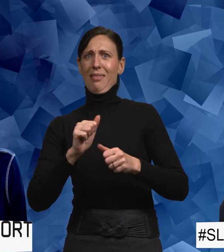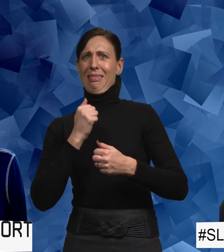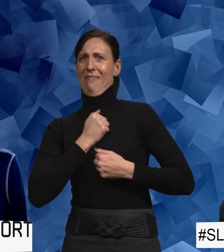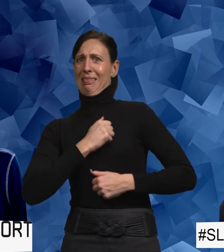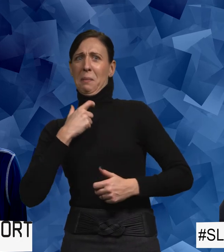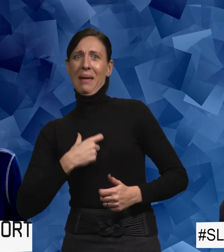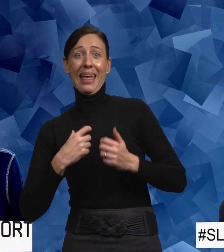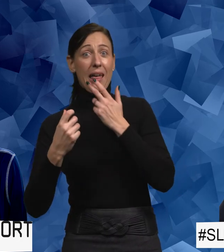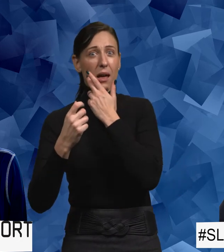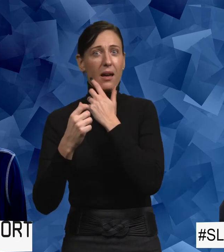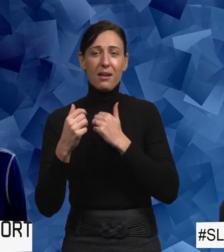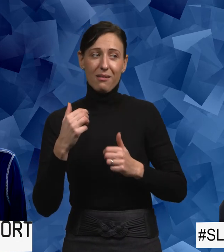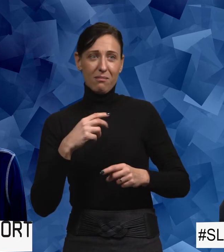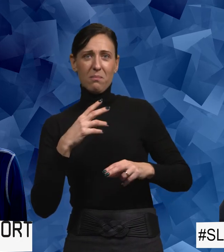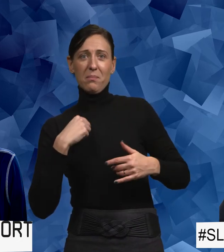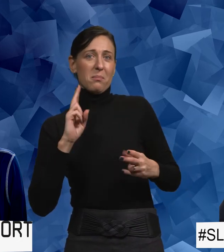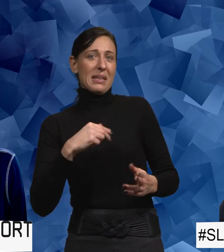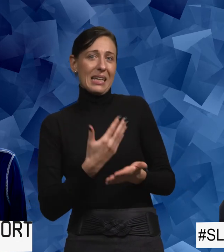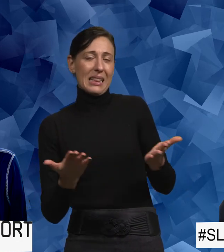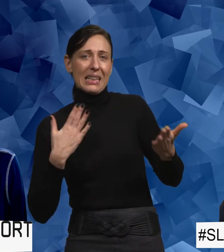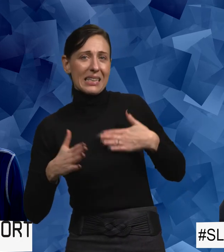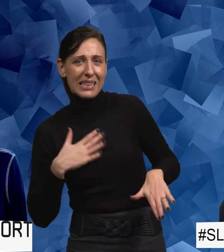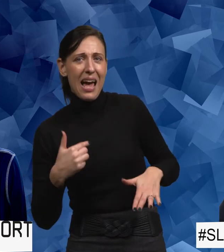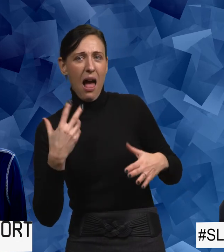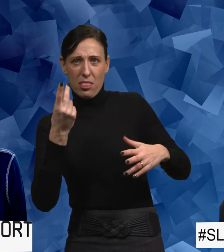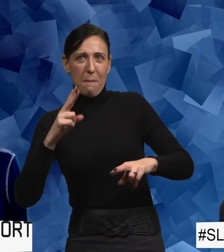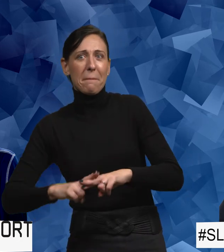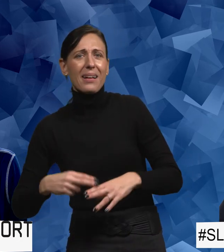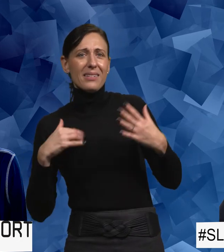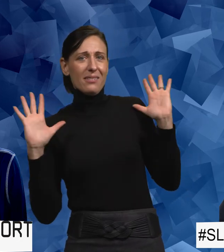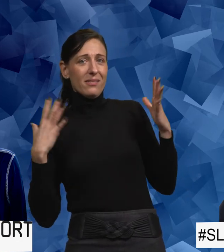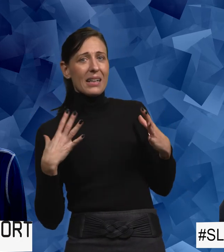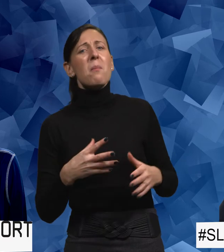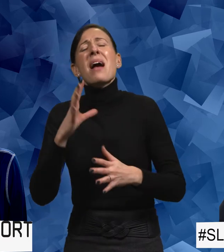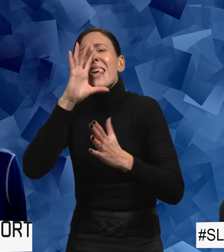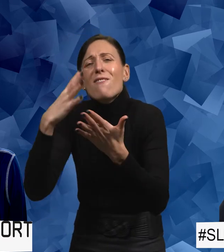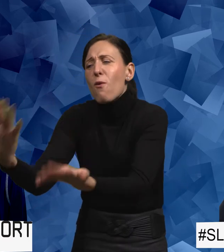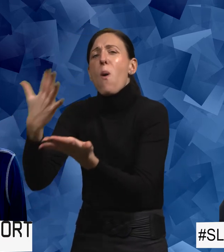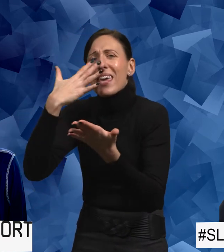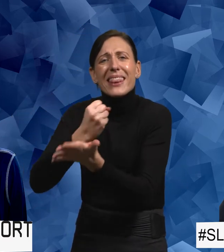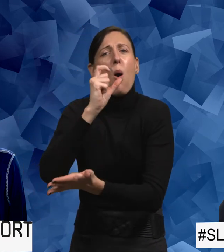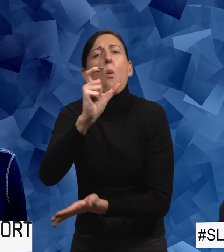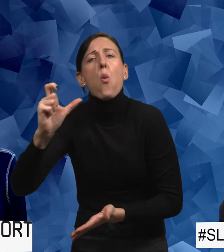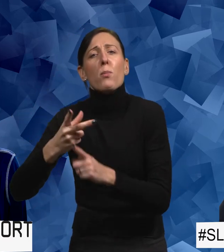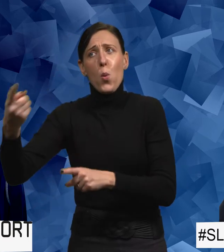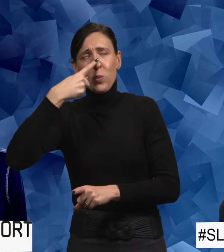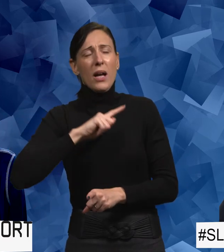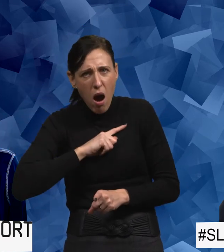något helt annat. Jag är inte intresserad. Alltså försöka att hitta orden för det du blir utsatt för. Och det är